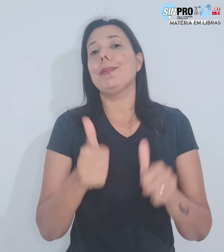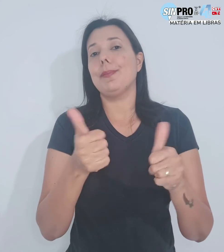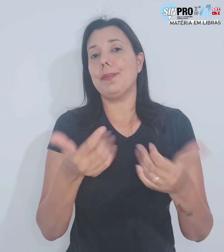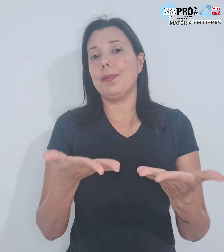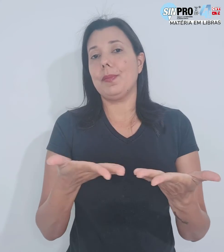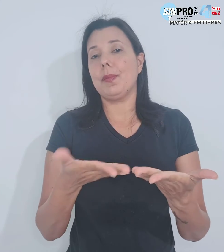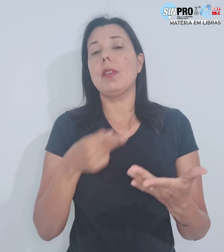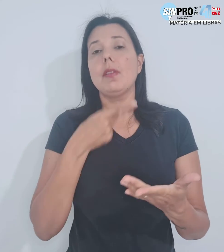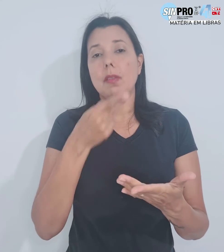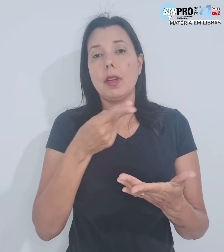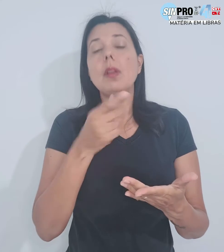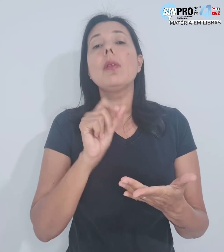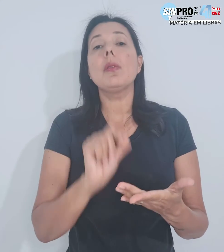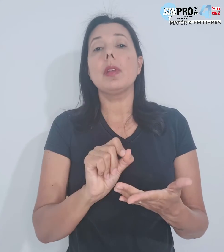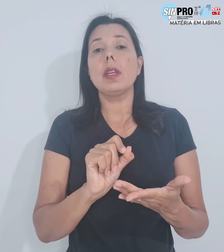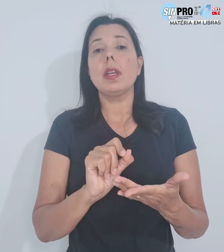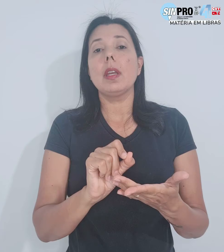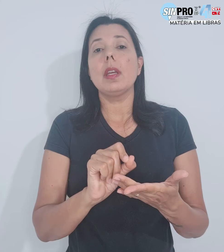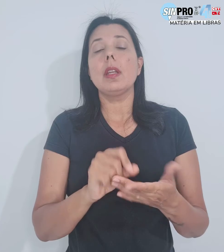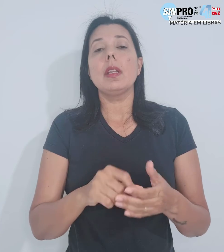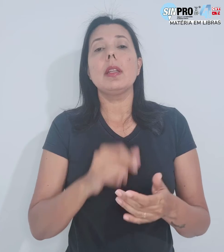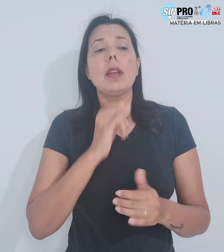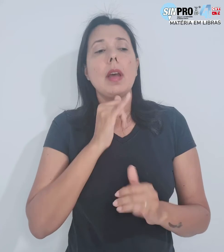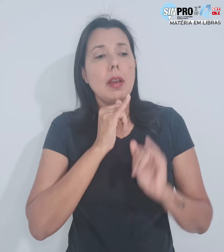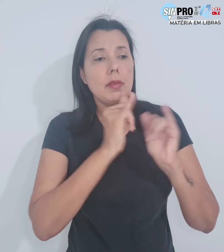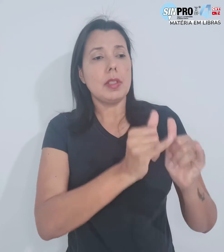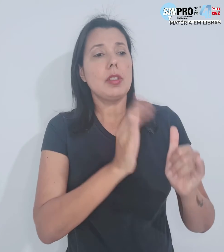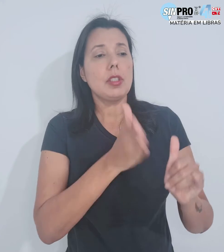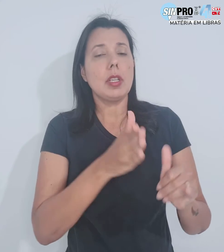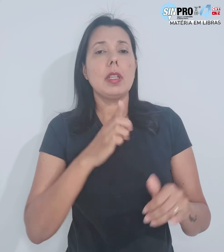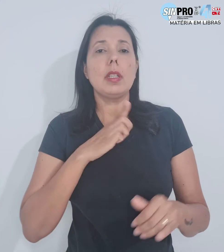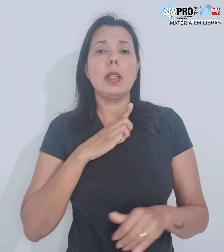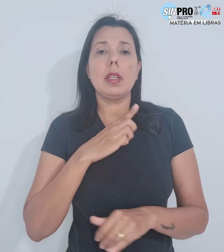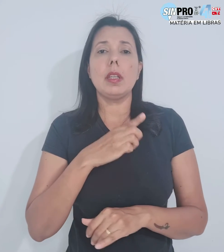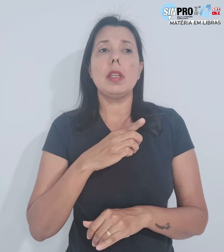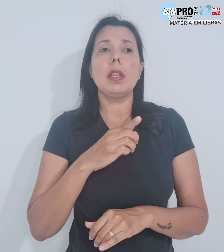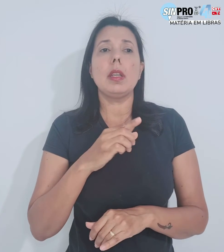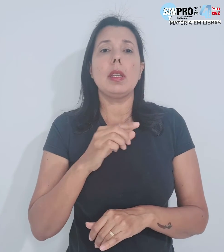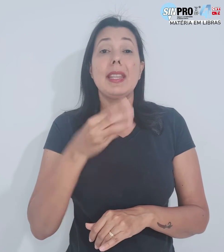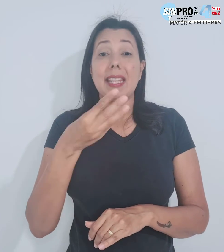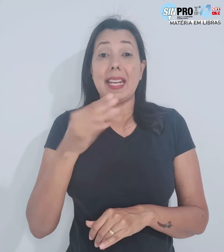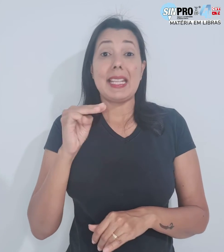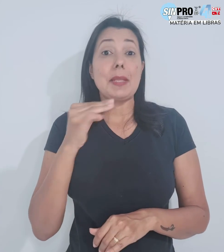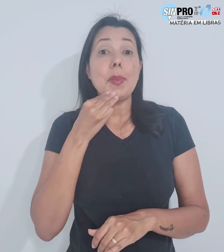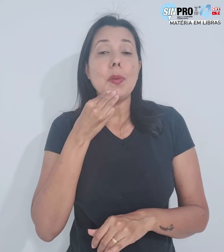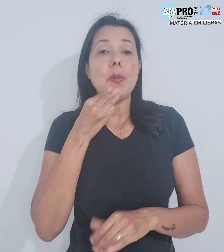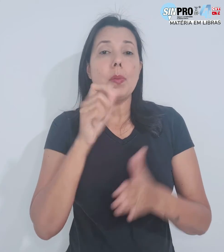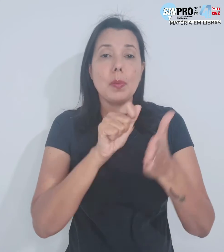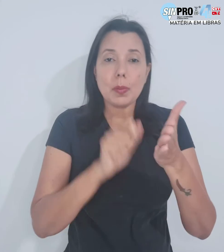a melhorar, diz trecho do manifesto que já tem quase 3 mil assinaturas.